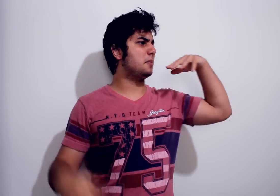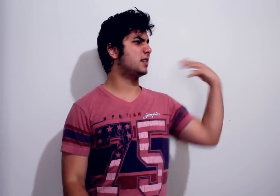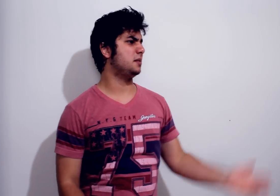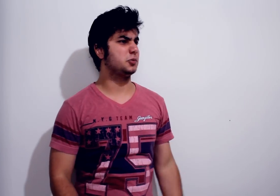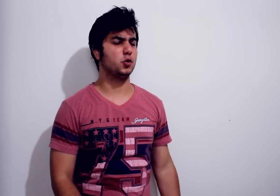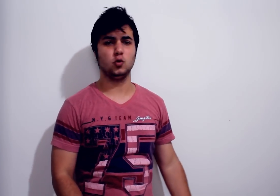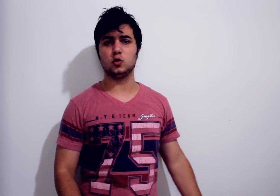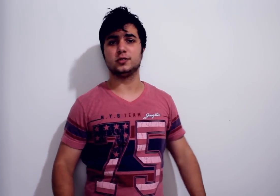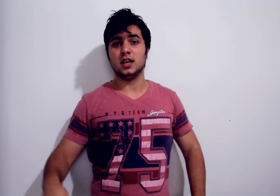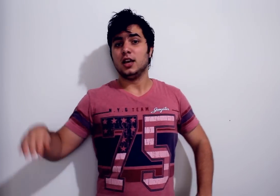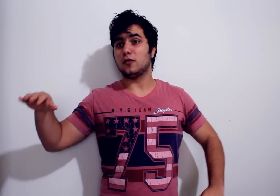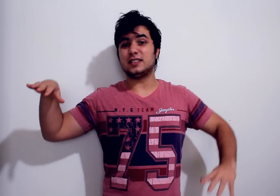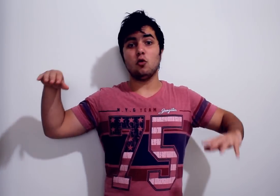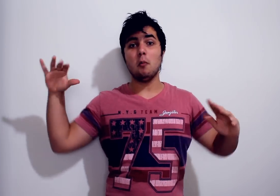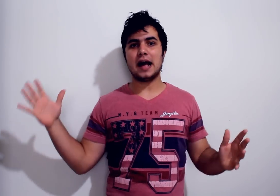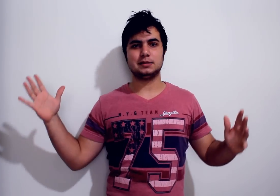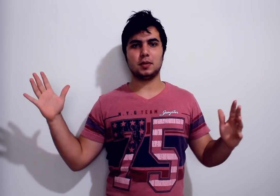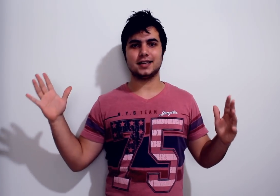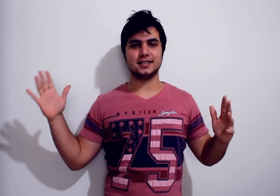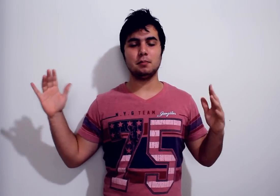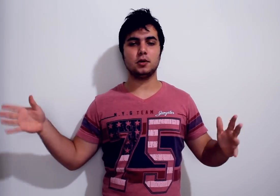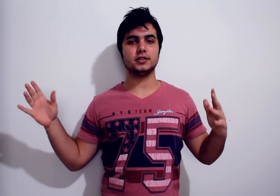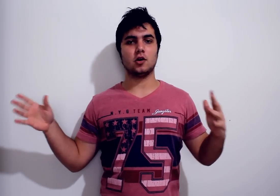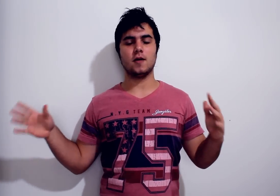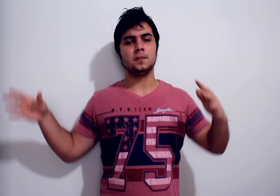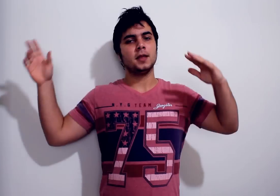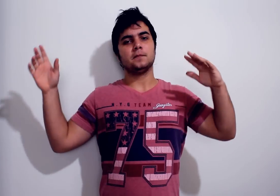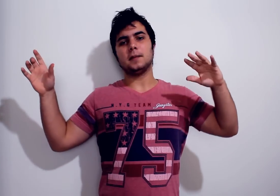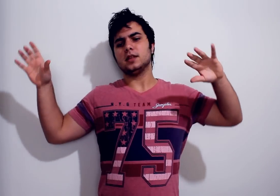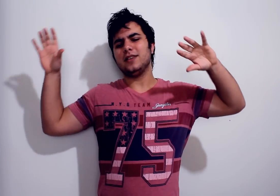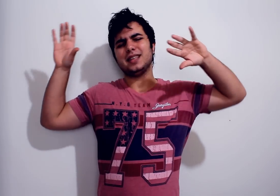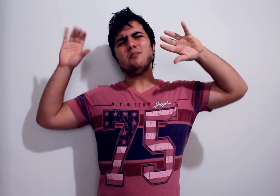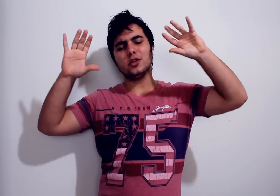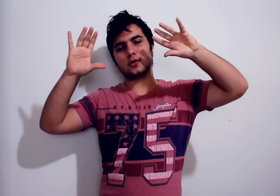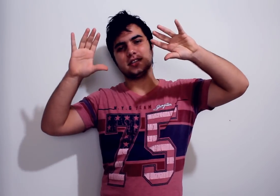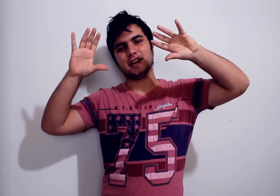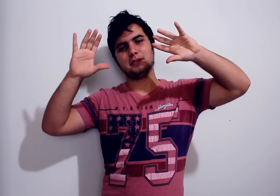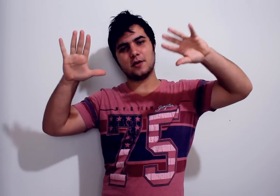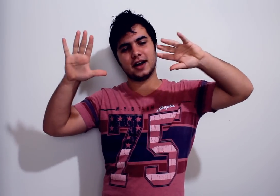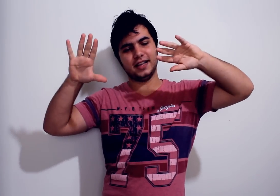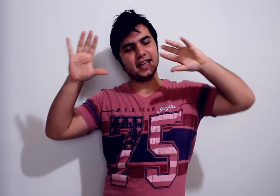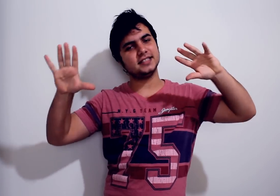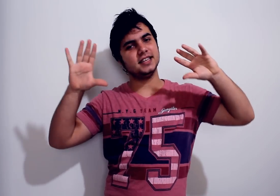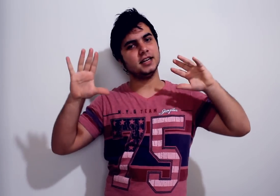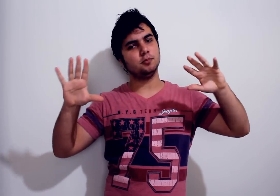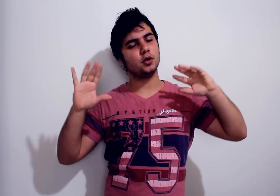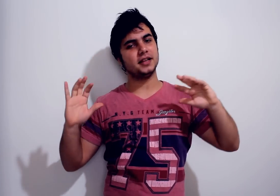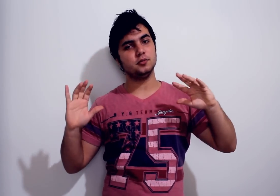trazer mais produtos Eu tô fazendo o máximo pra trazer sempre coisa nova Tá? E vai ter muita coisa fera Me aguardem Esse ano promete